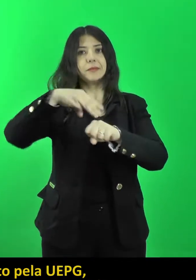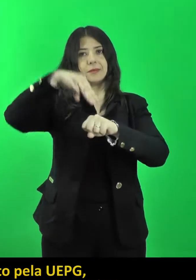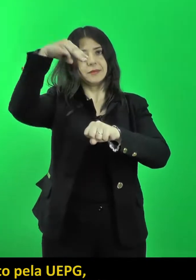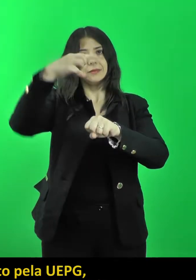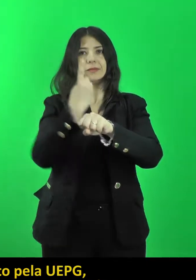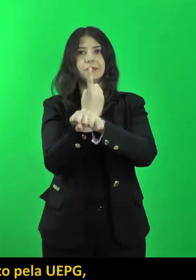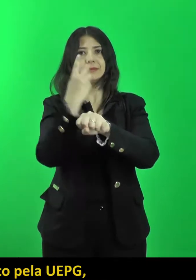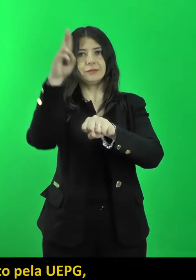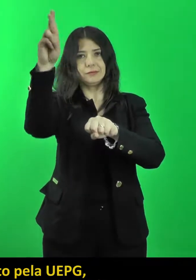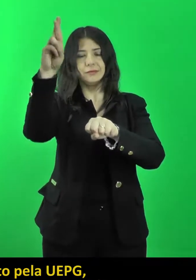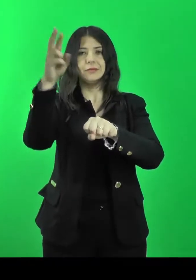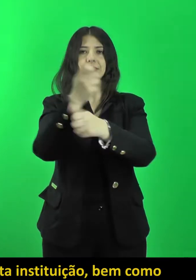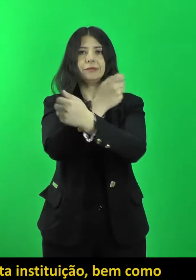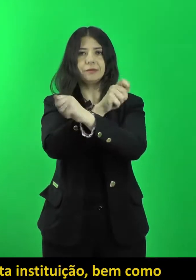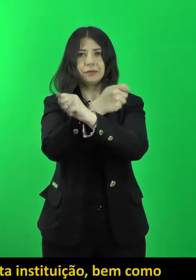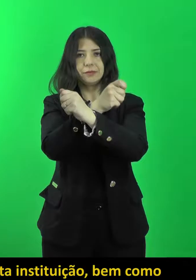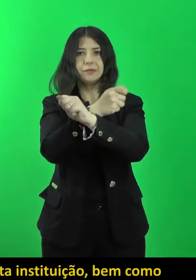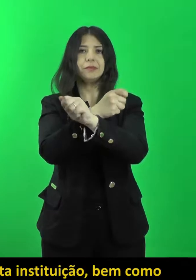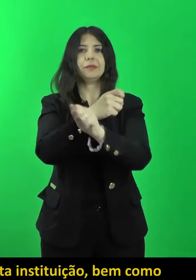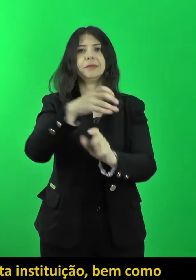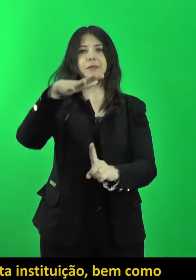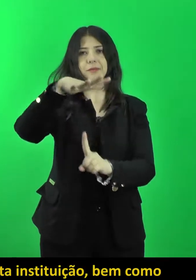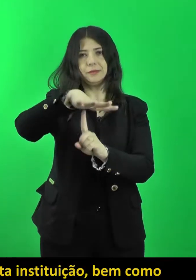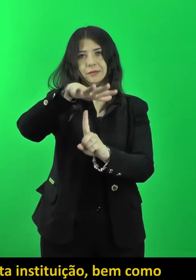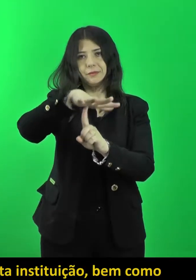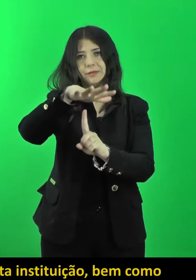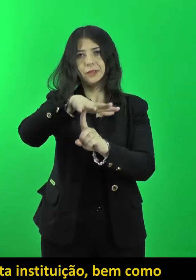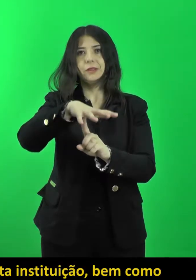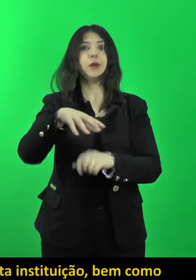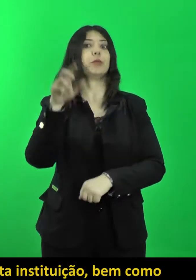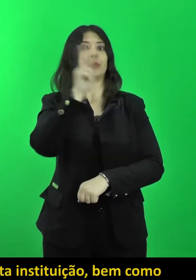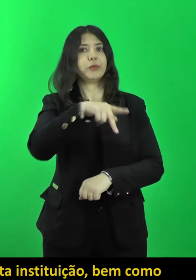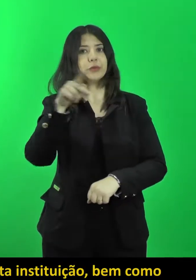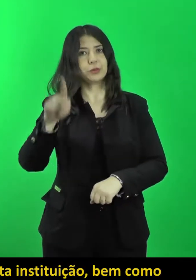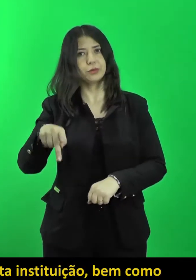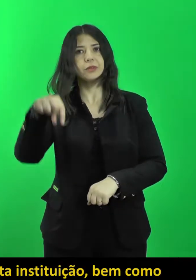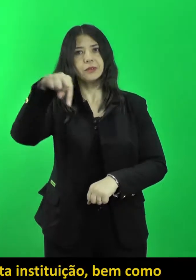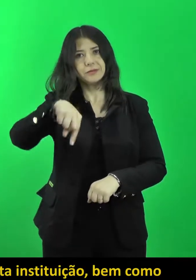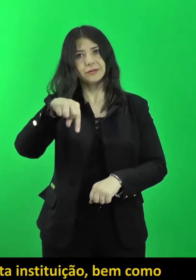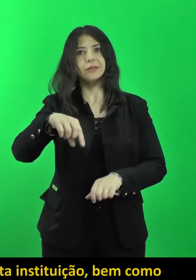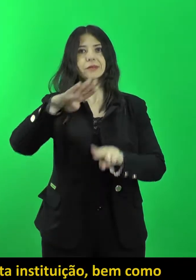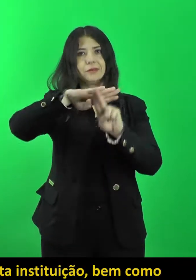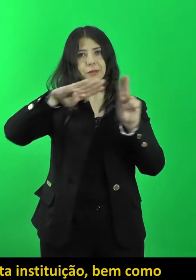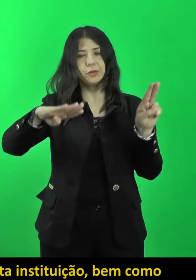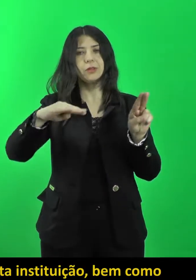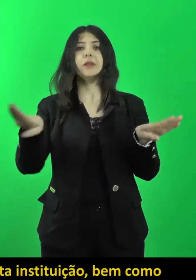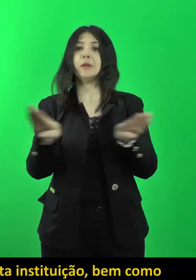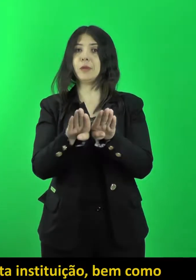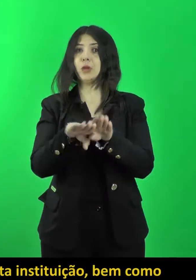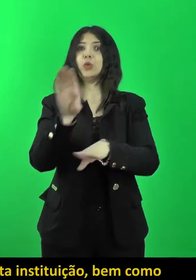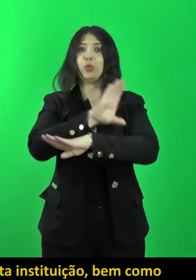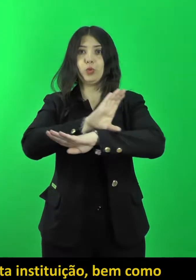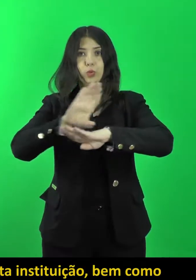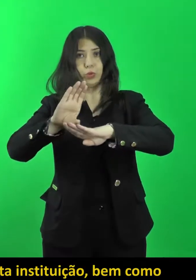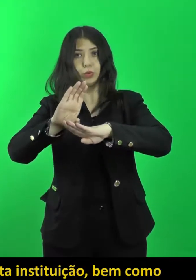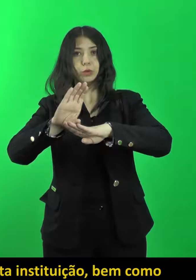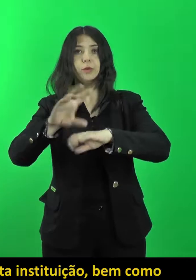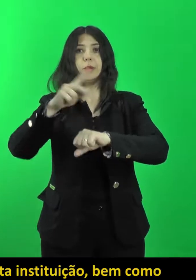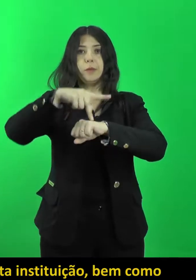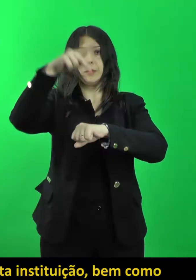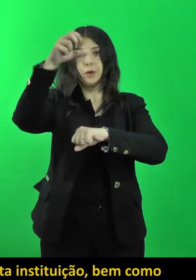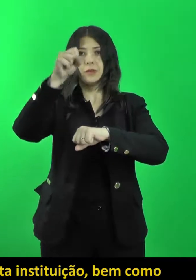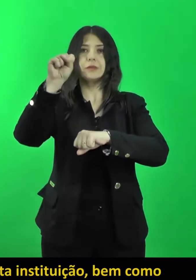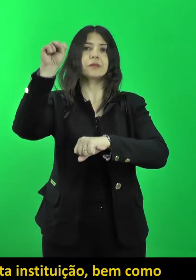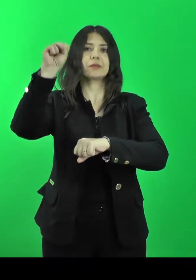em Direito pela PUC Paraná, professora no curso de Direito desta instituição, bem como nos cursos de graduação e pós